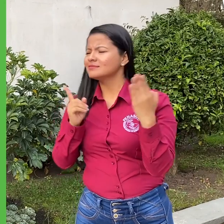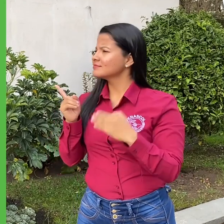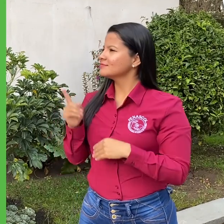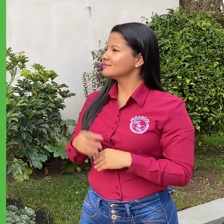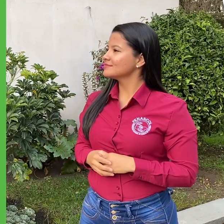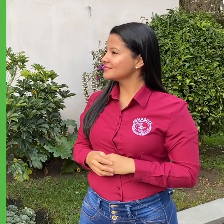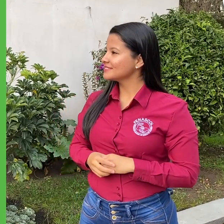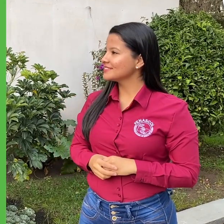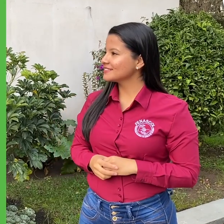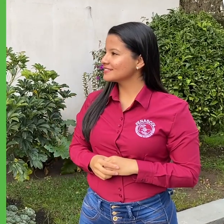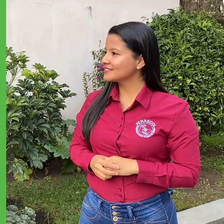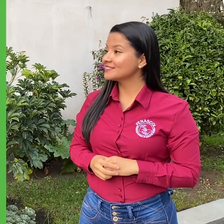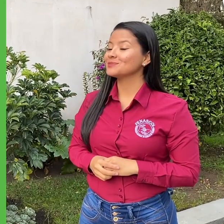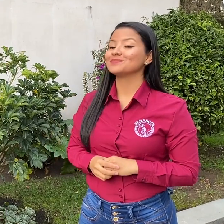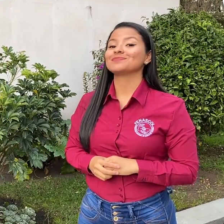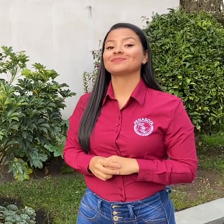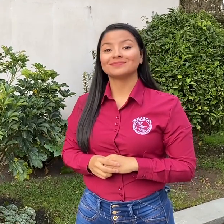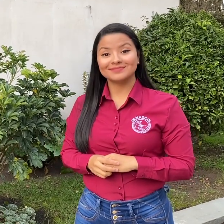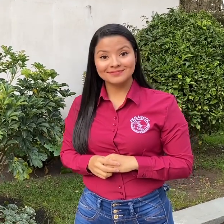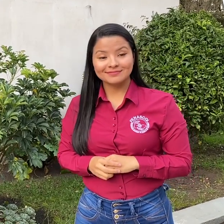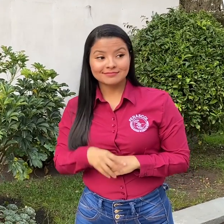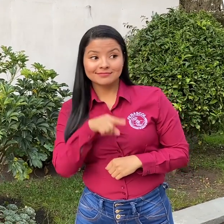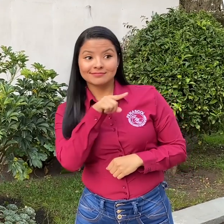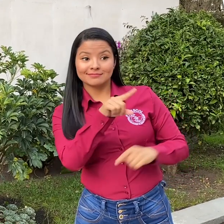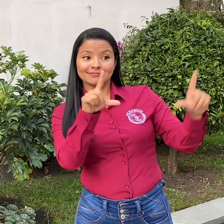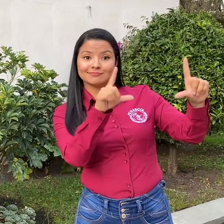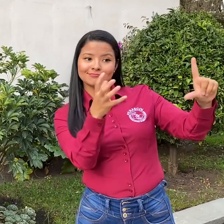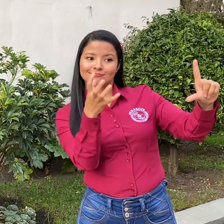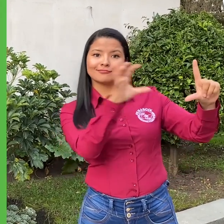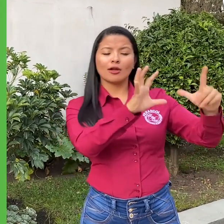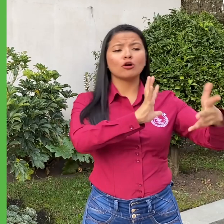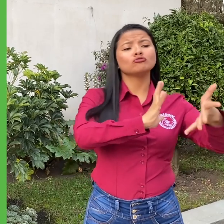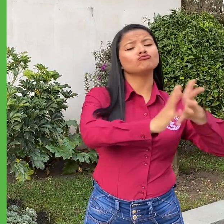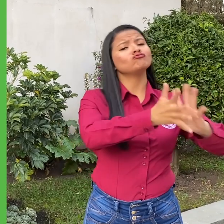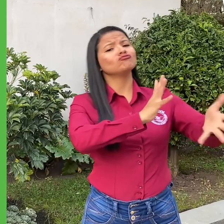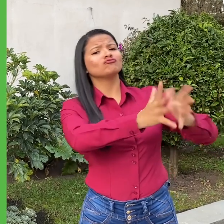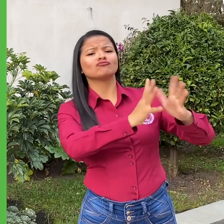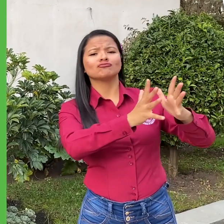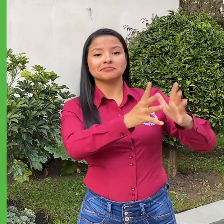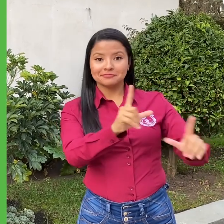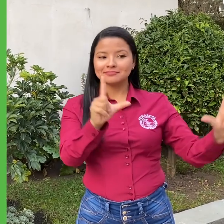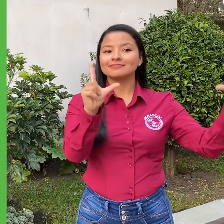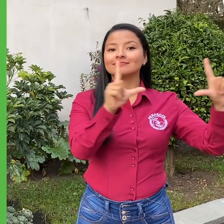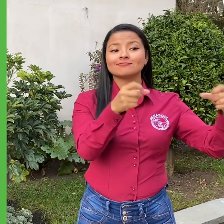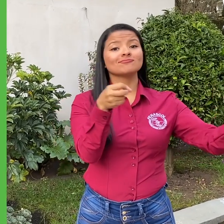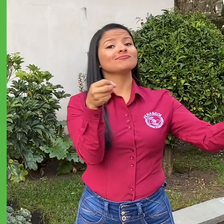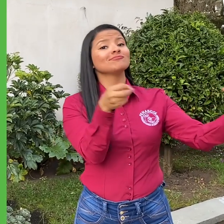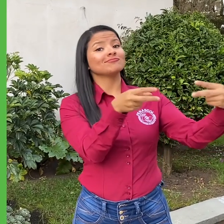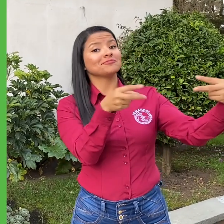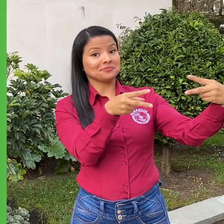medidas sobre el sistema de acceso para la población con discapacidad auditiva. En este proyecto se hizo una revisión del estado de los